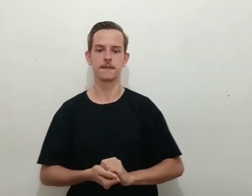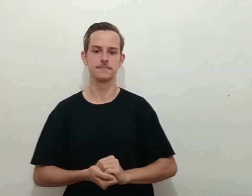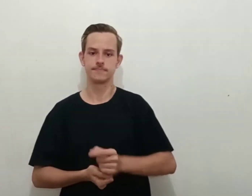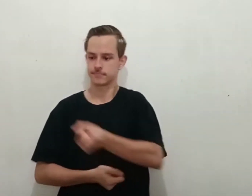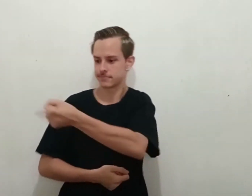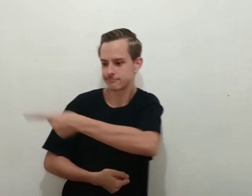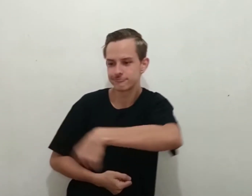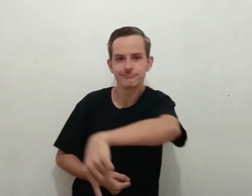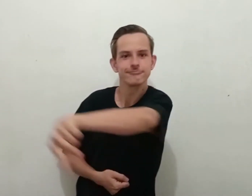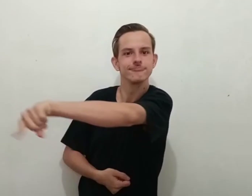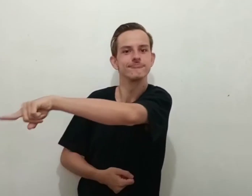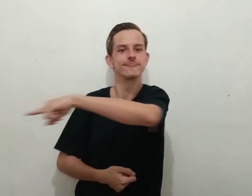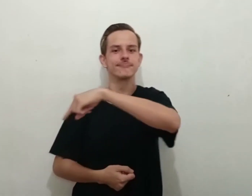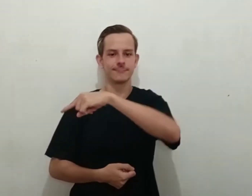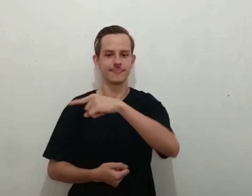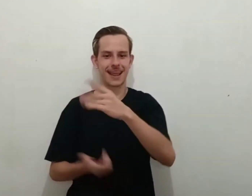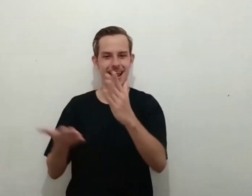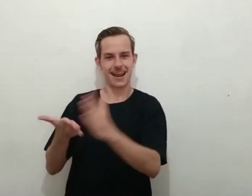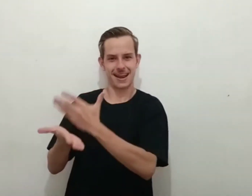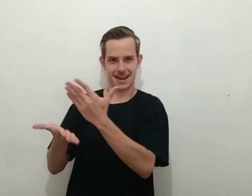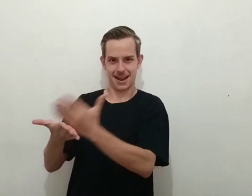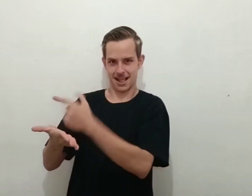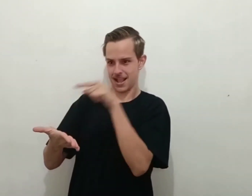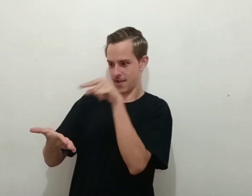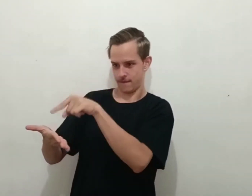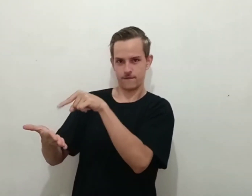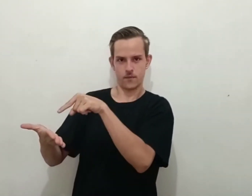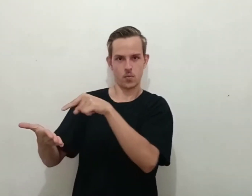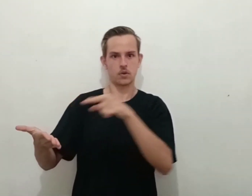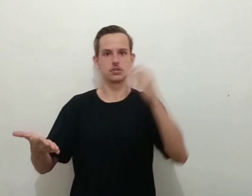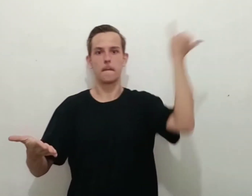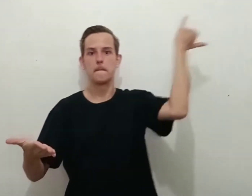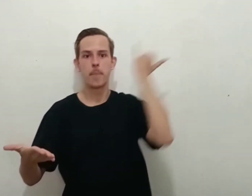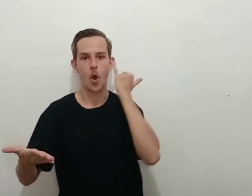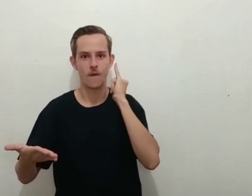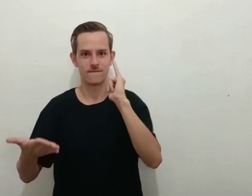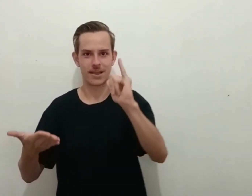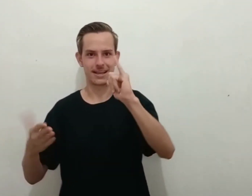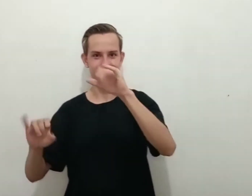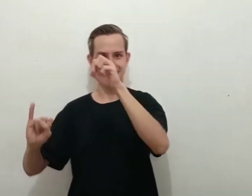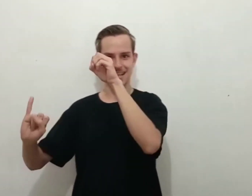Deram-lhe o livro do profeta Isaías.